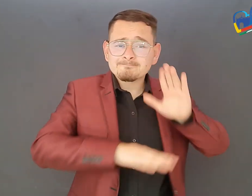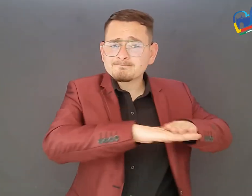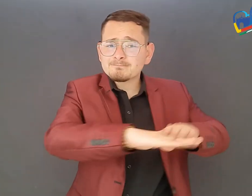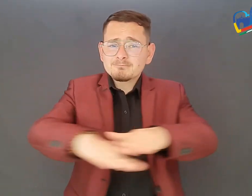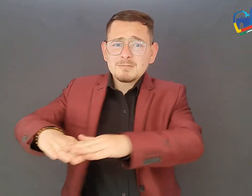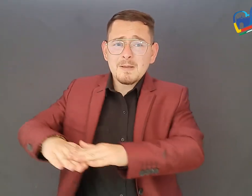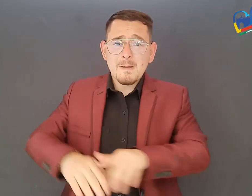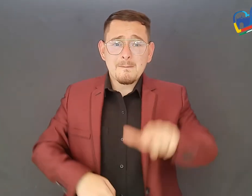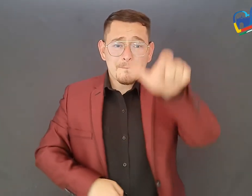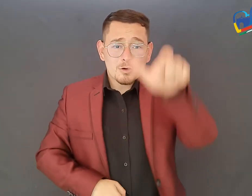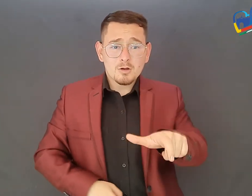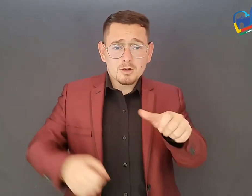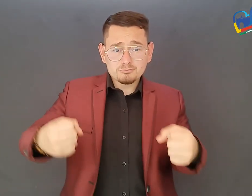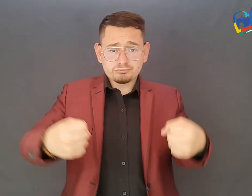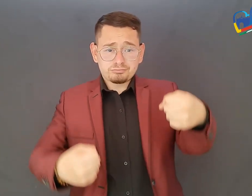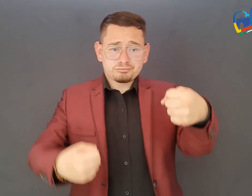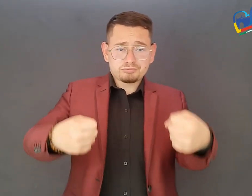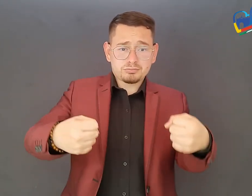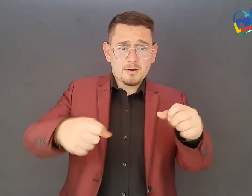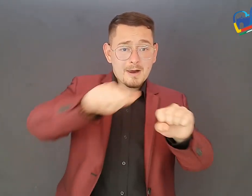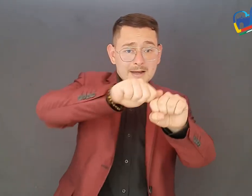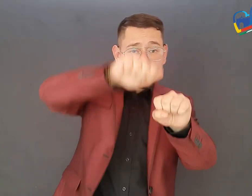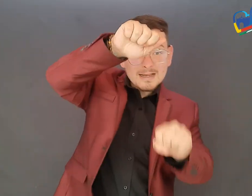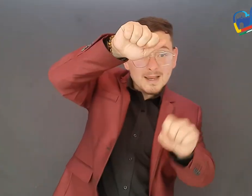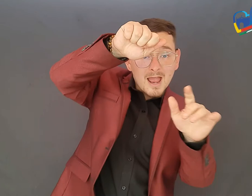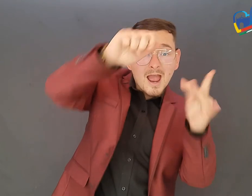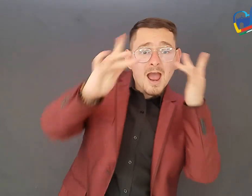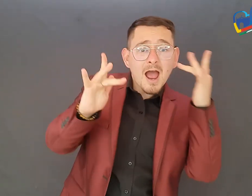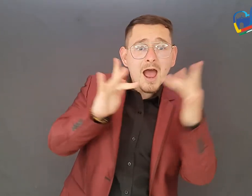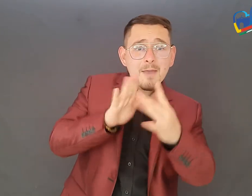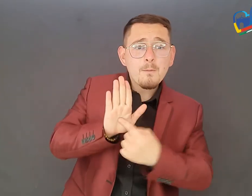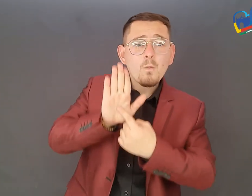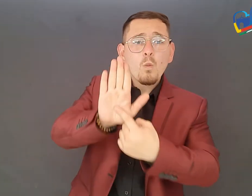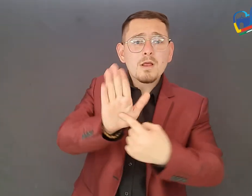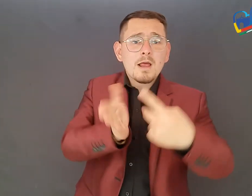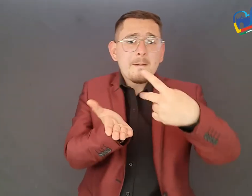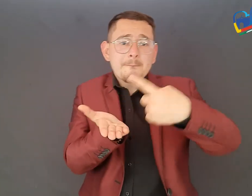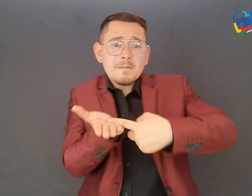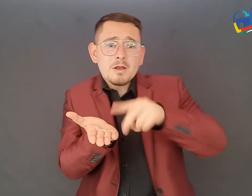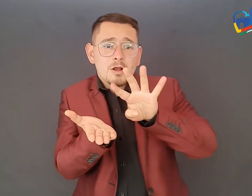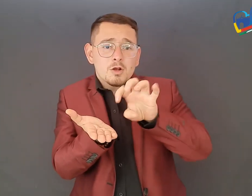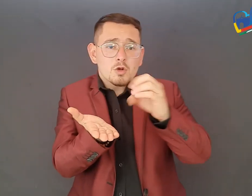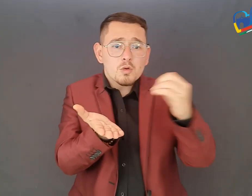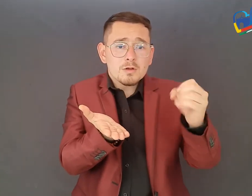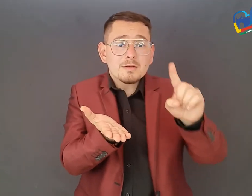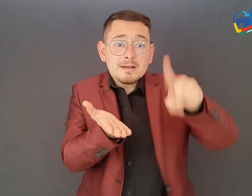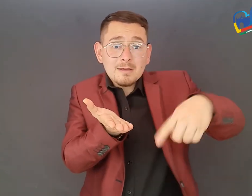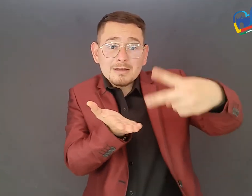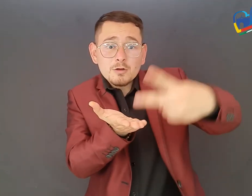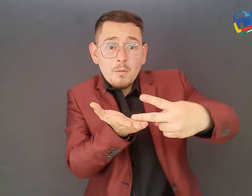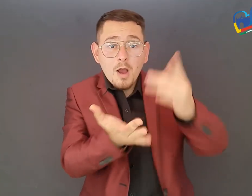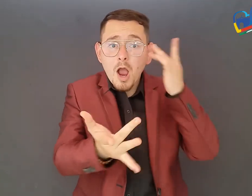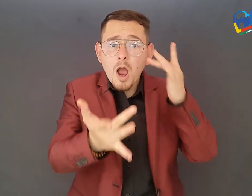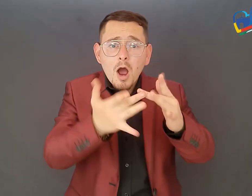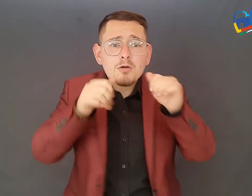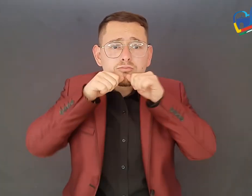calcomanías actualizadas de acuerdo al establecido en el decreto 013 del 12 de mayo del 2022 con la siguiente información